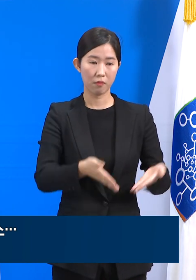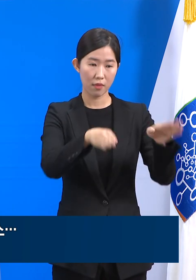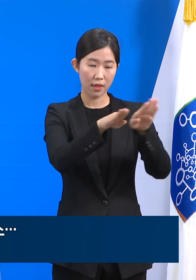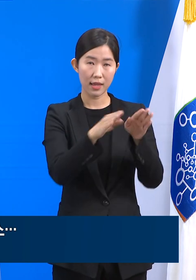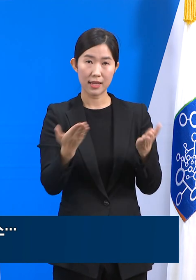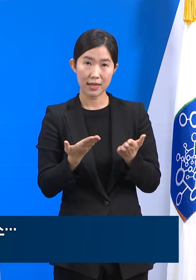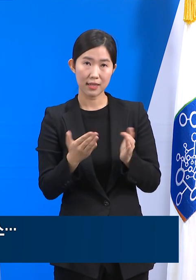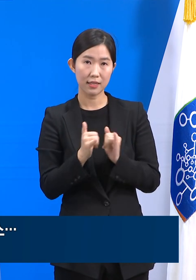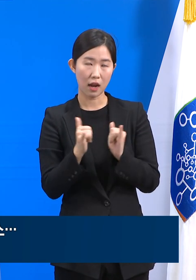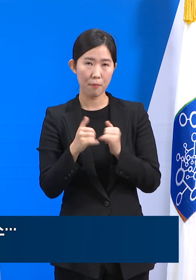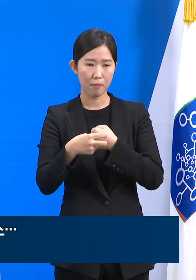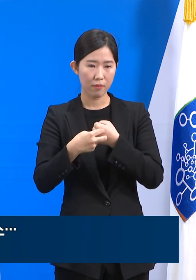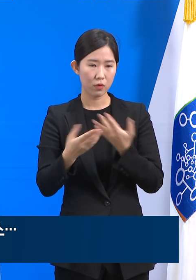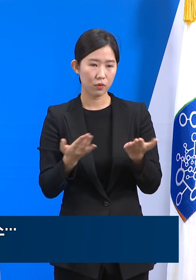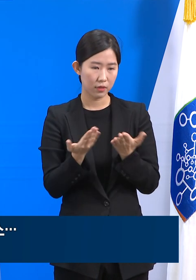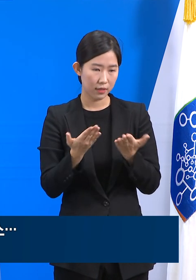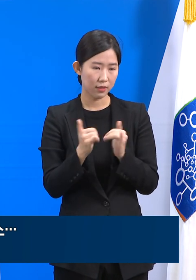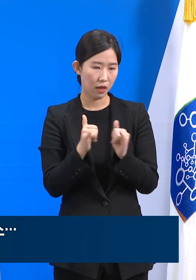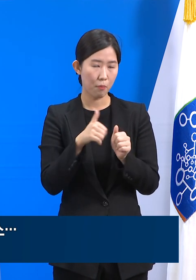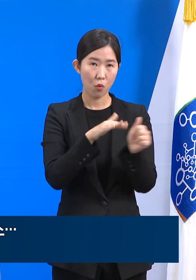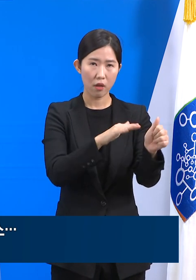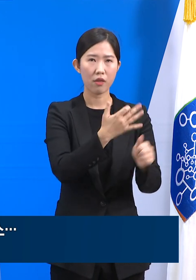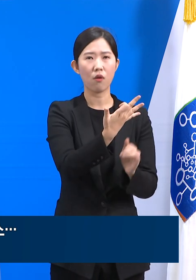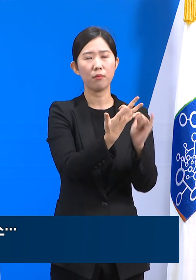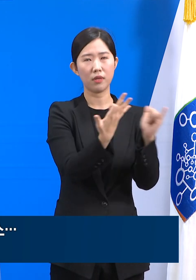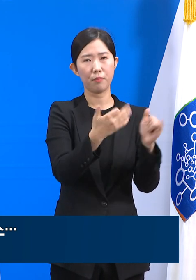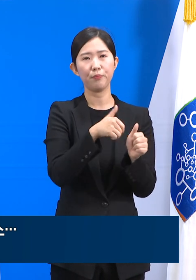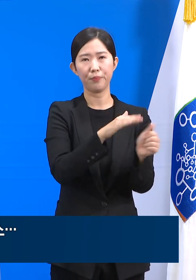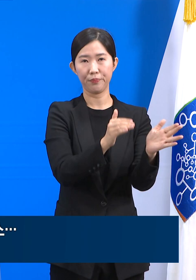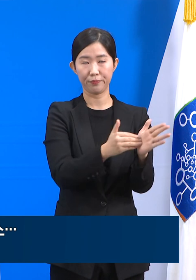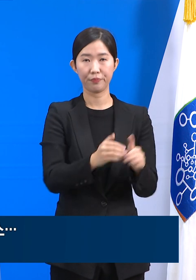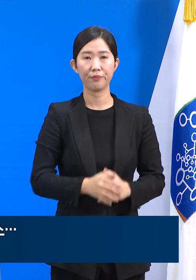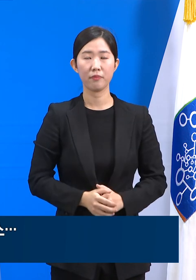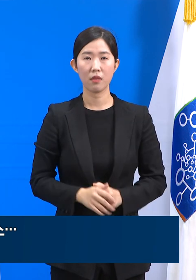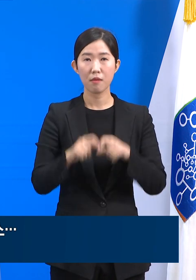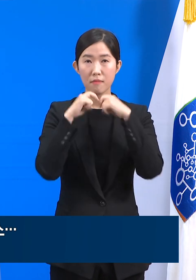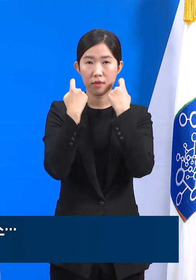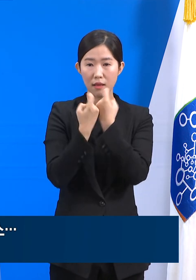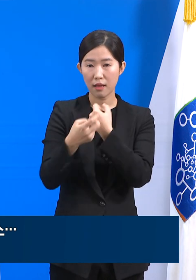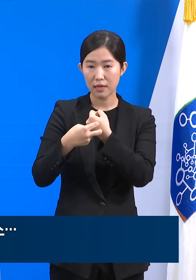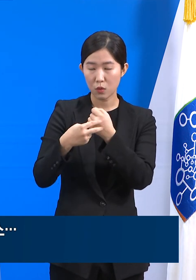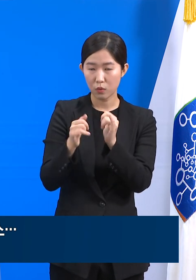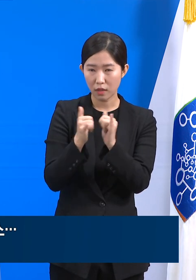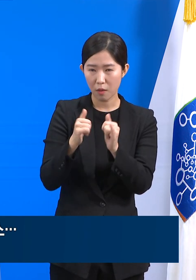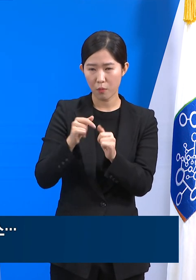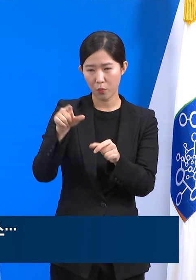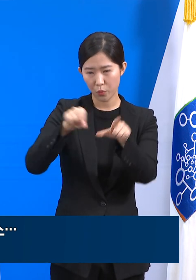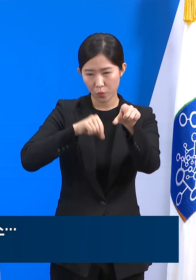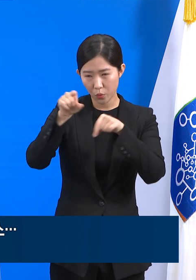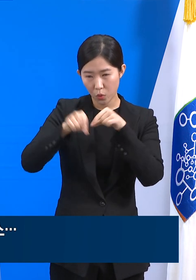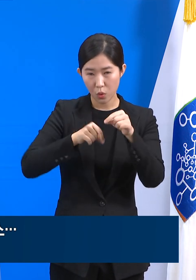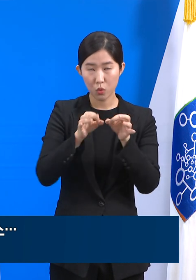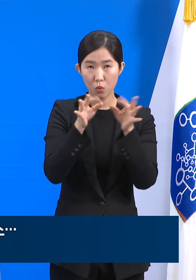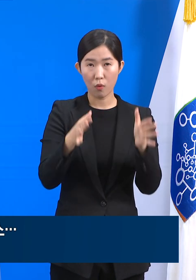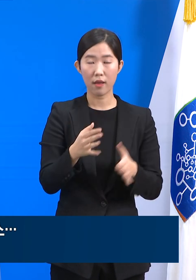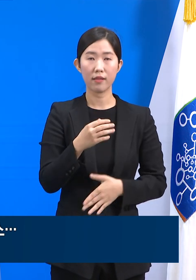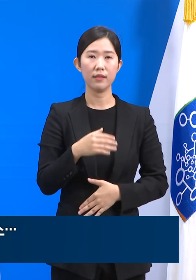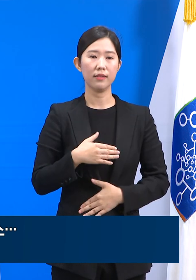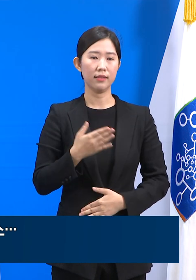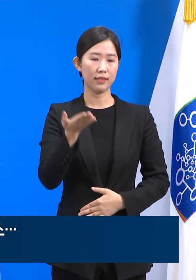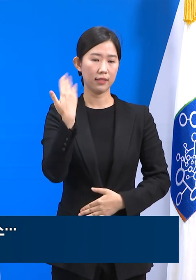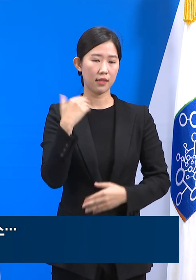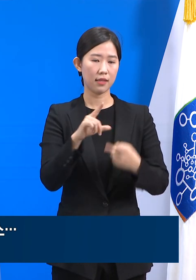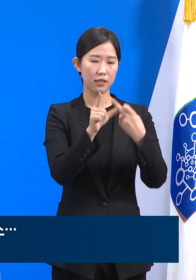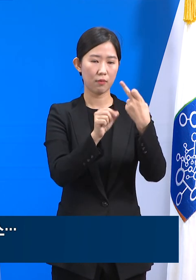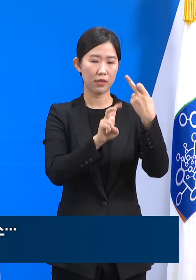19명이 투입되었습니다. 민간의료인력을 모집하는 동안 경기도는 지난 23일 경기소방본부의